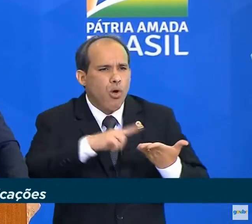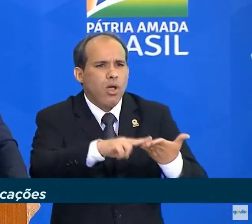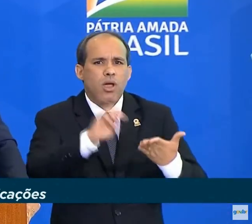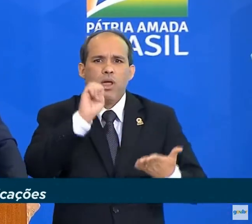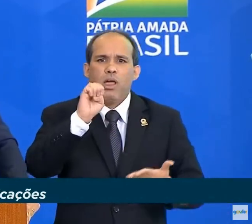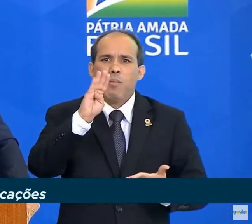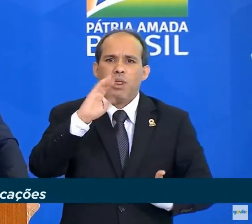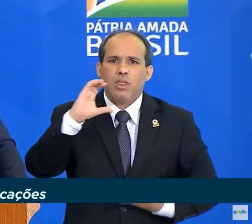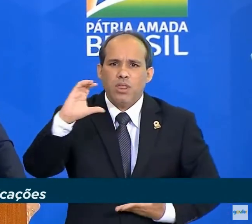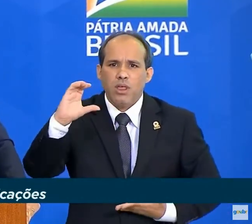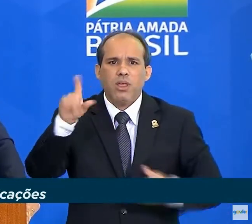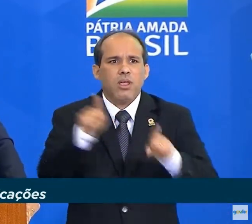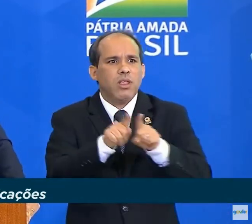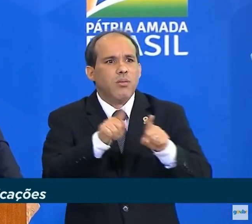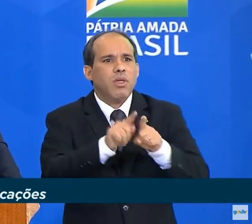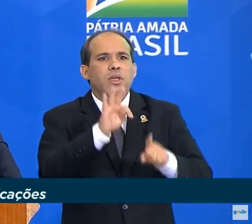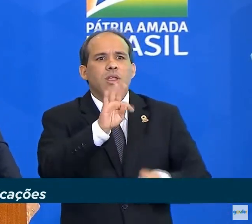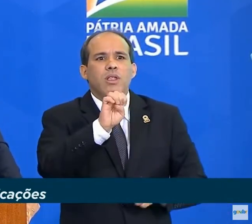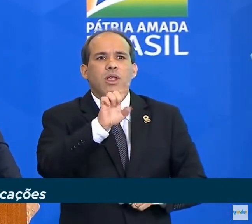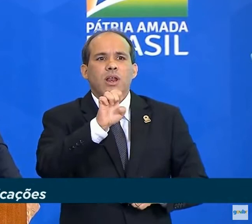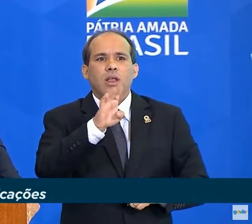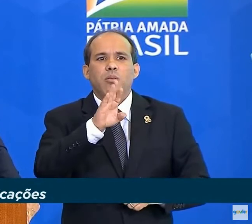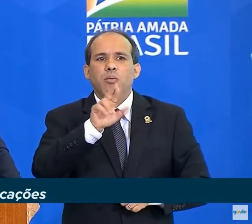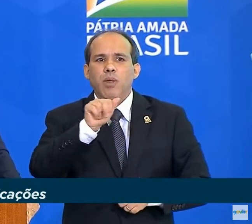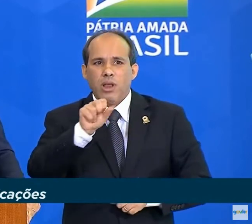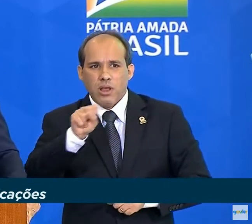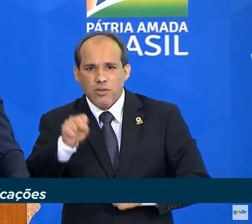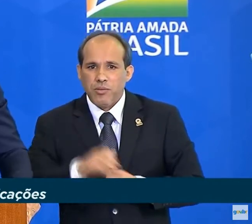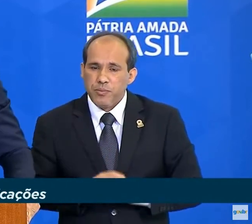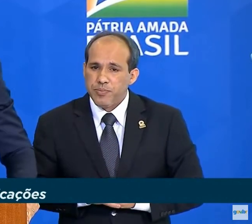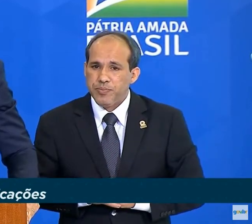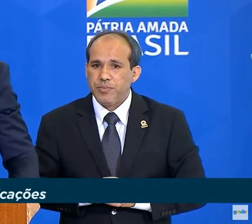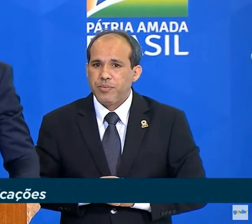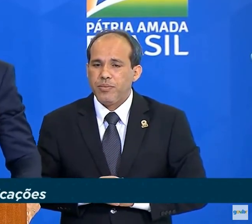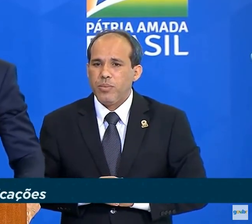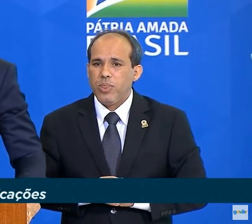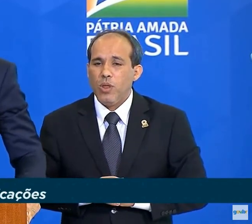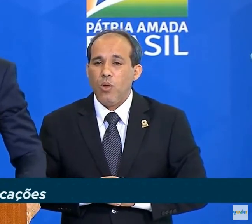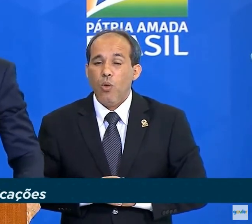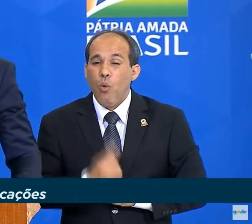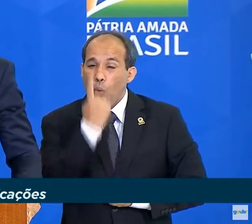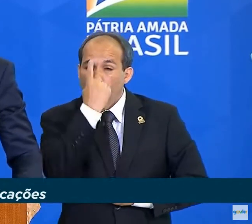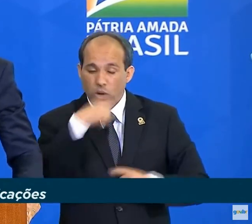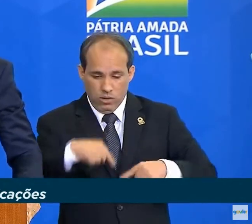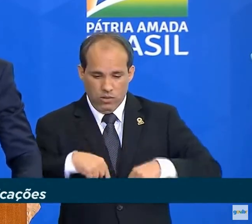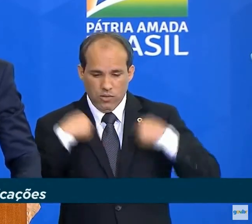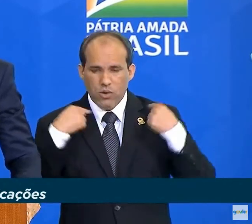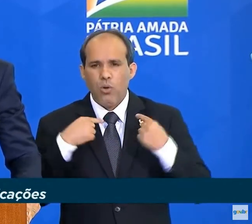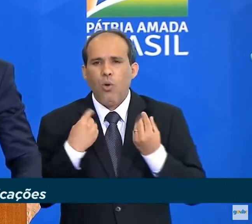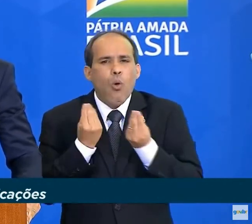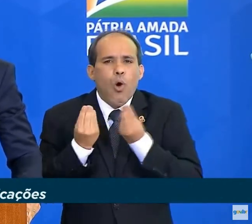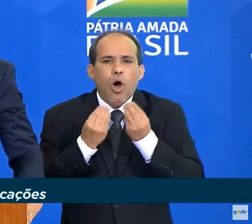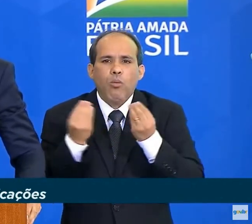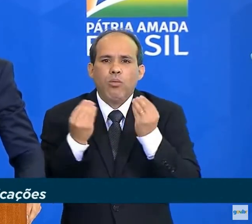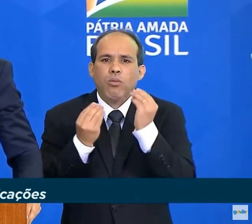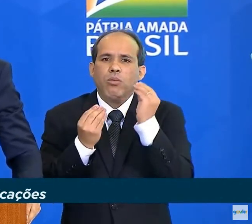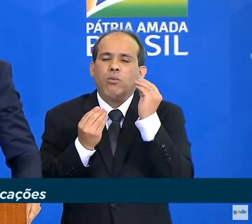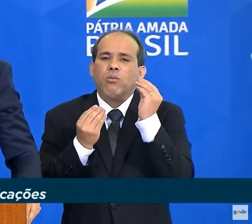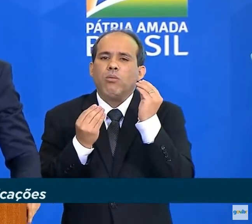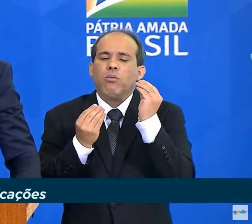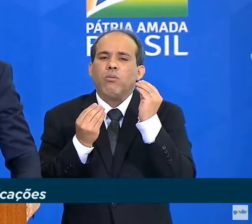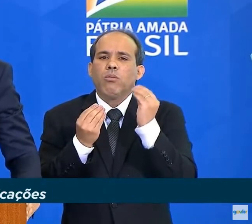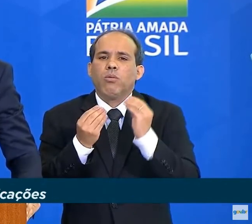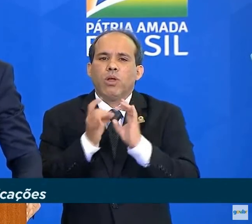EBC e a Telebrás. Um desses desafios é democratizar o acesso às